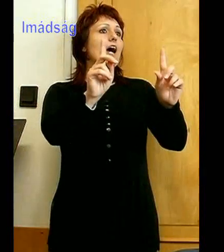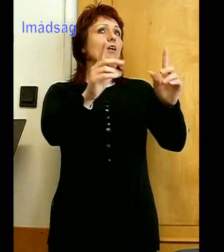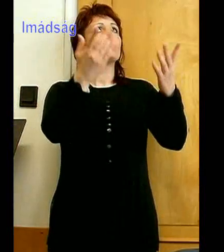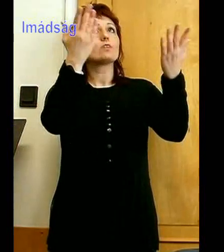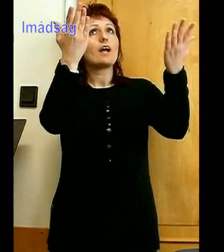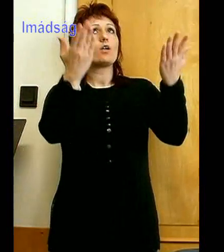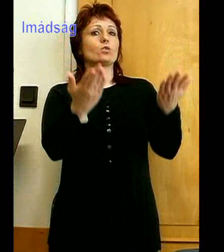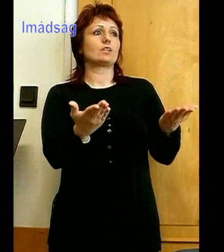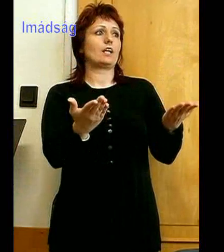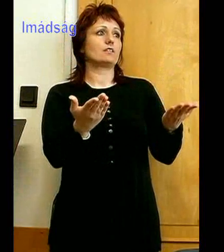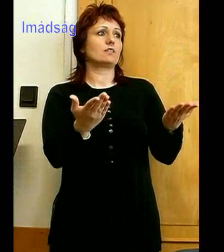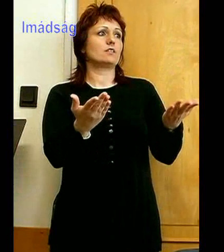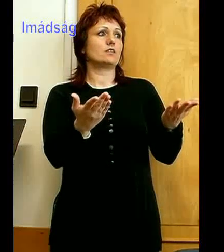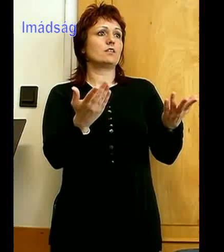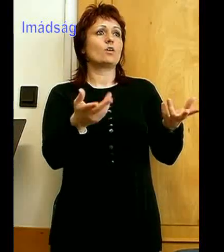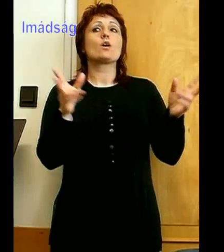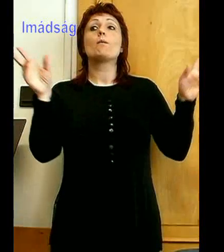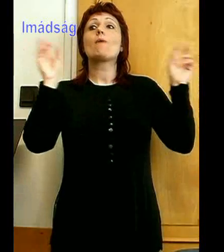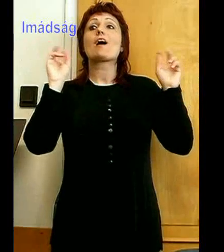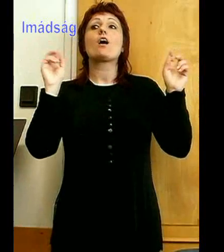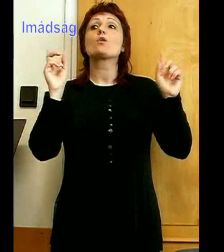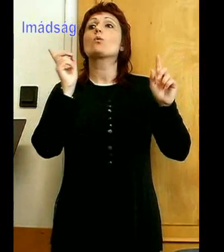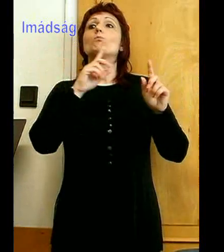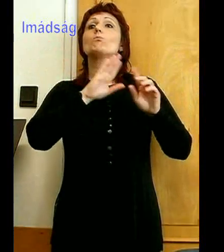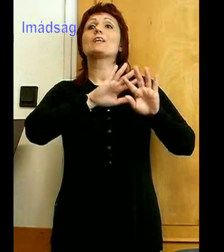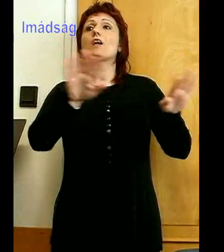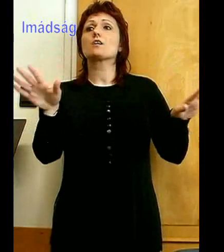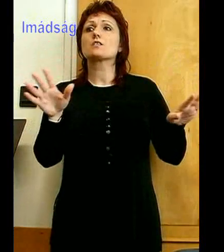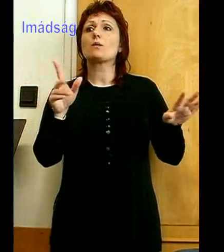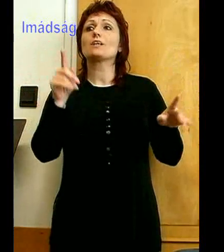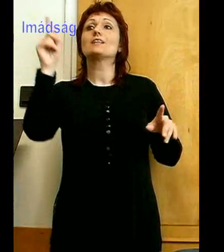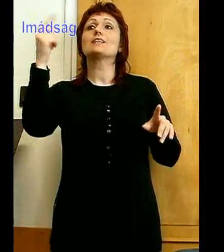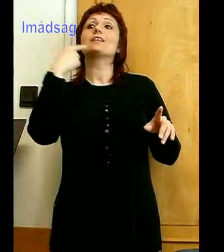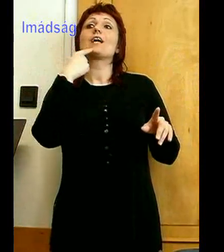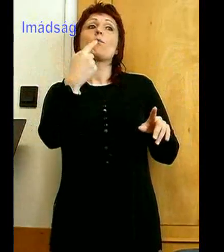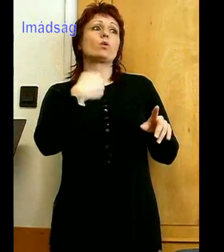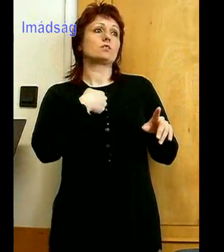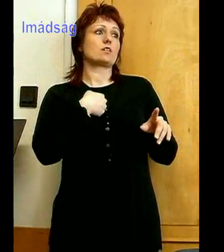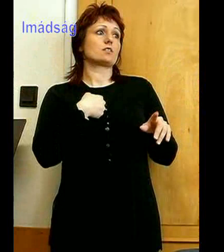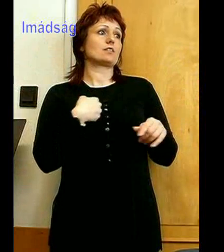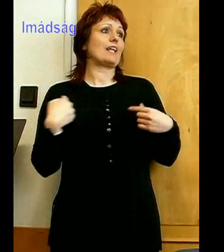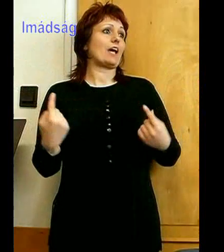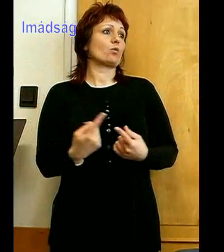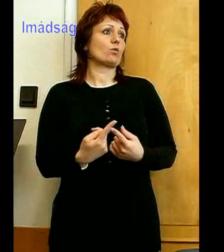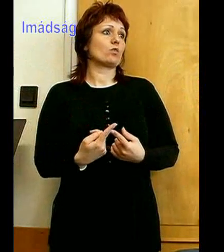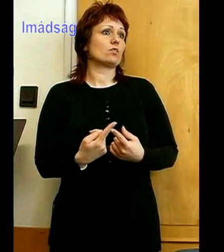hogy meghalljuk mindazt, amit Te mondasz nekünk. Köszönjük, hogy a Te ígéd